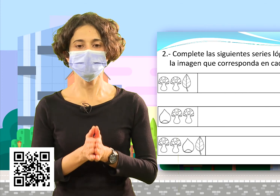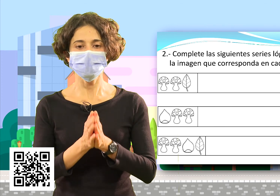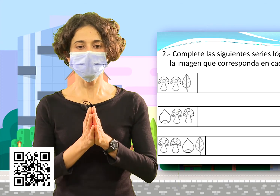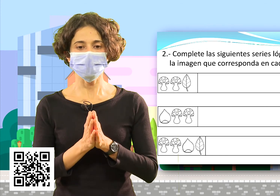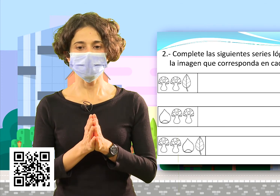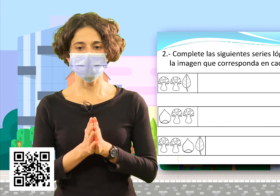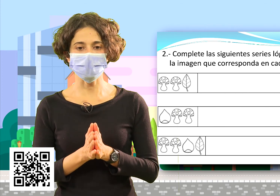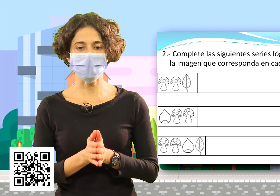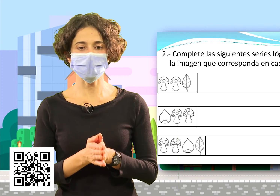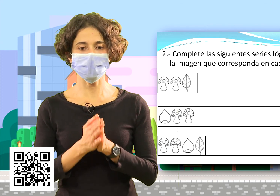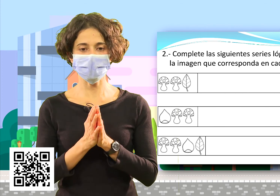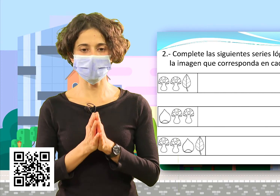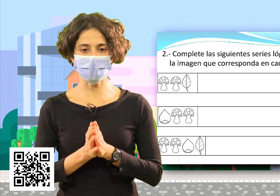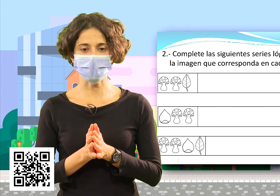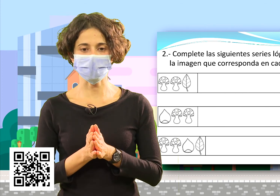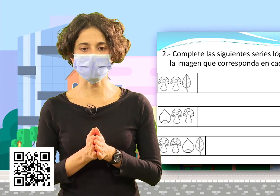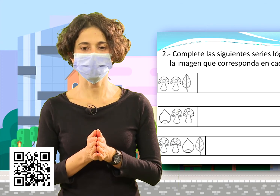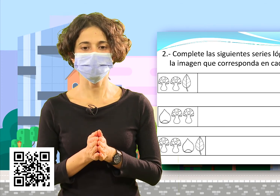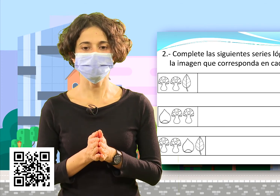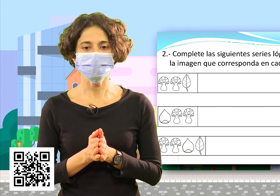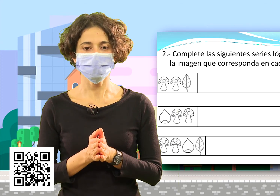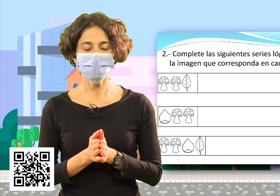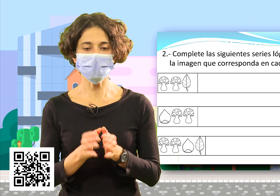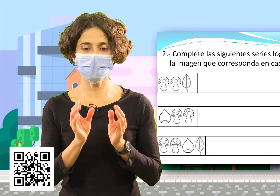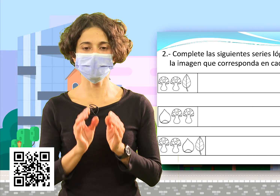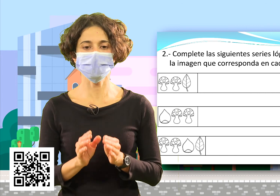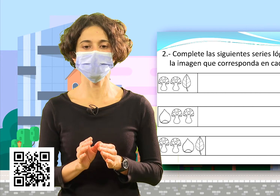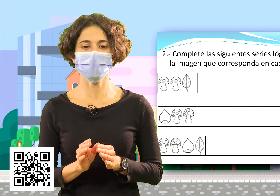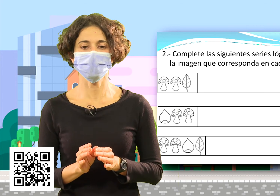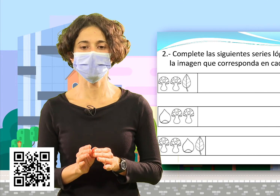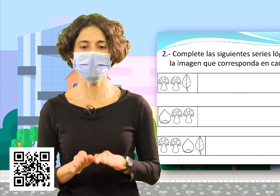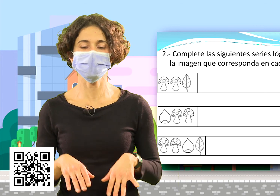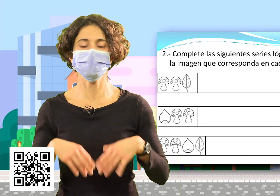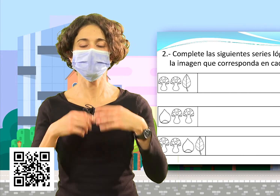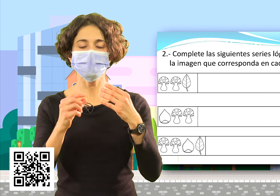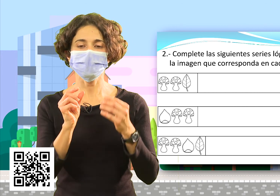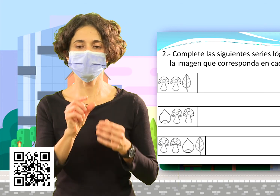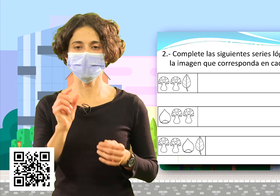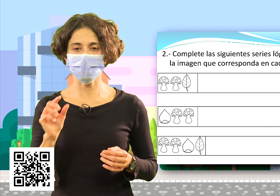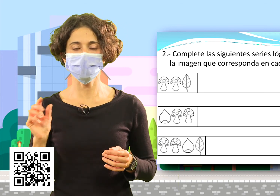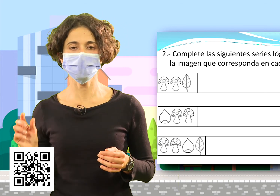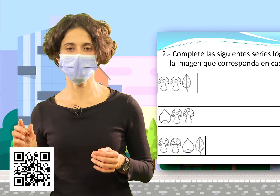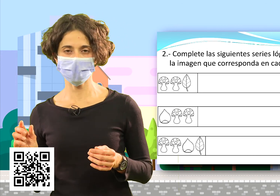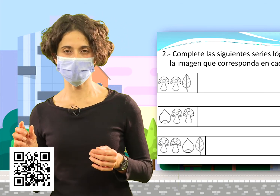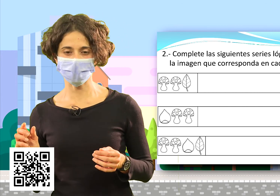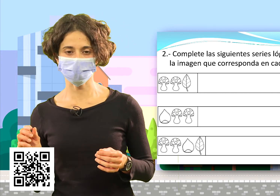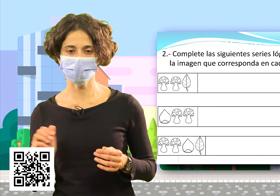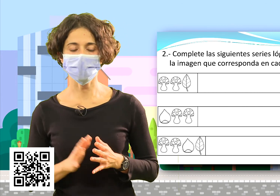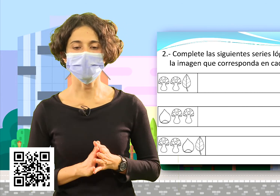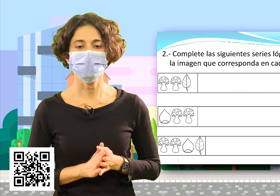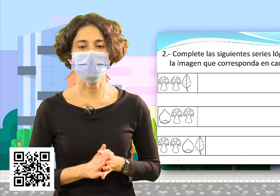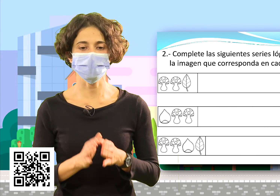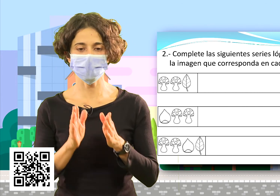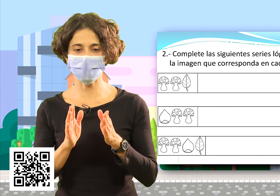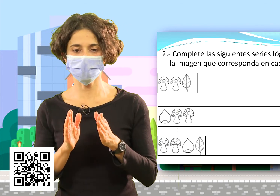que aparecen en la imagen. Tienen que ir dibujando la imagen que se corresponda en cada momento.